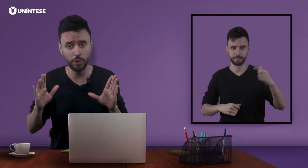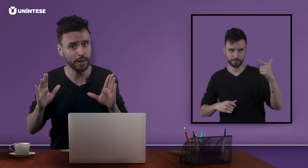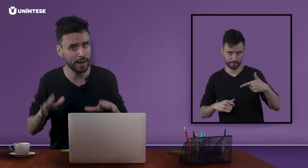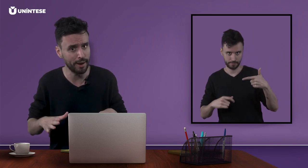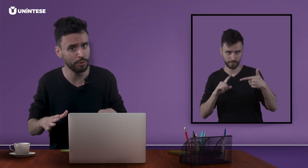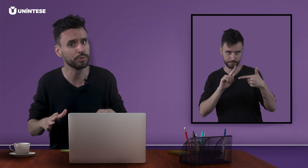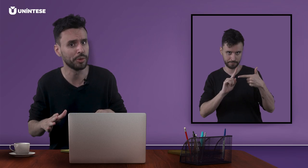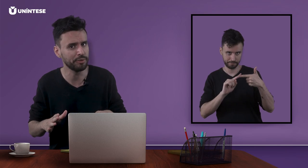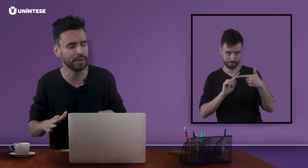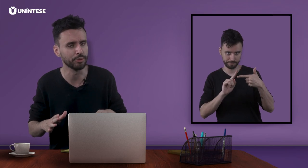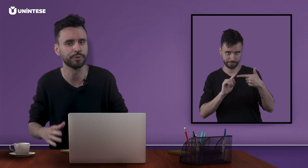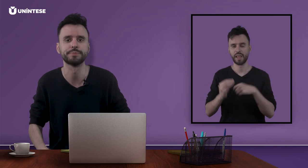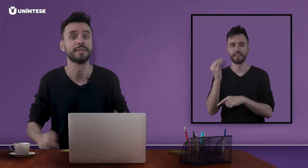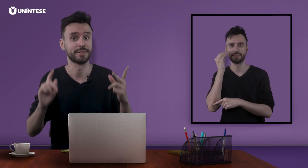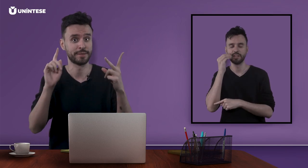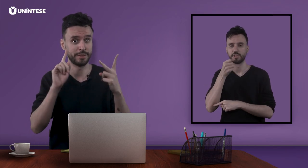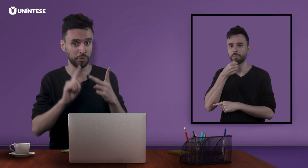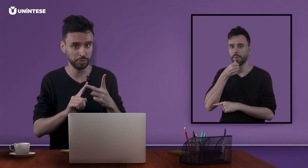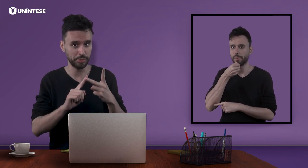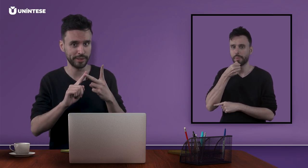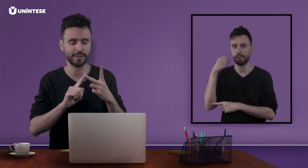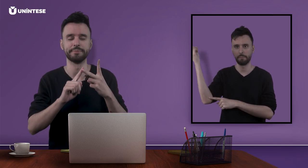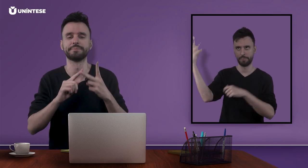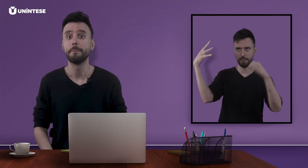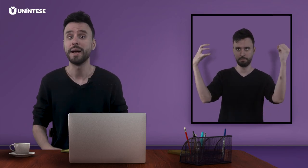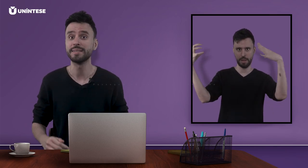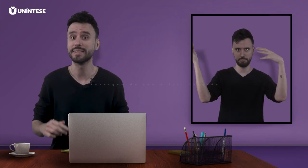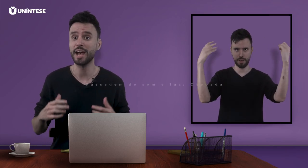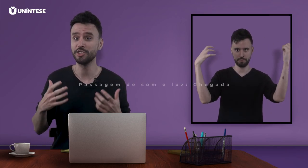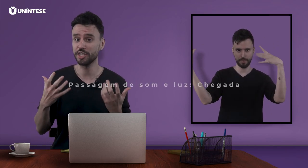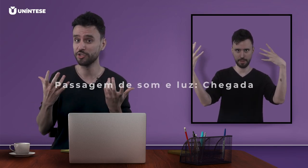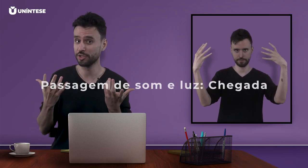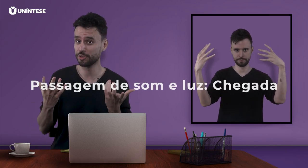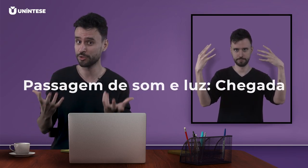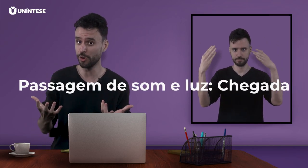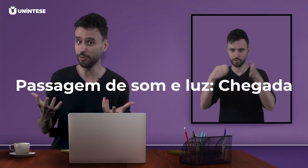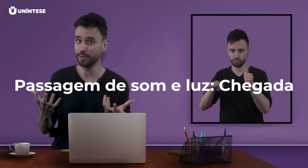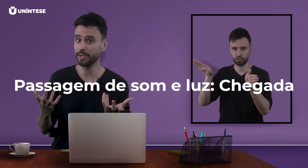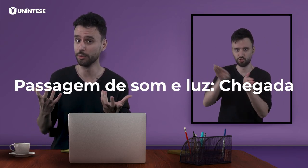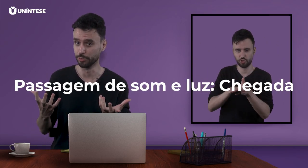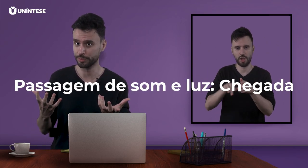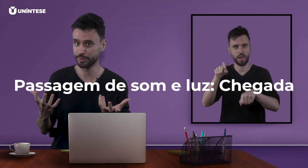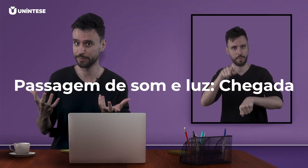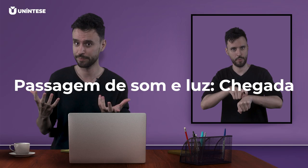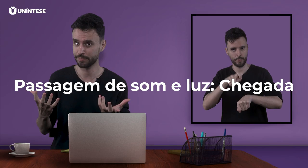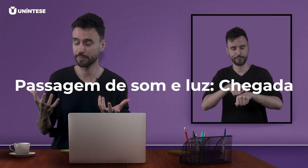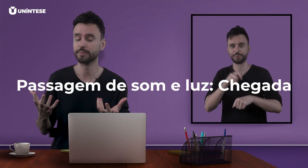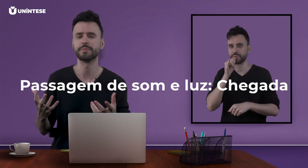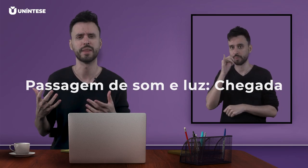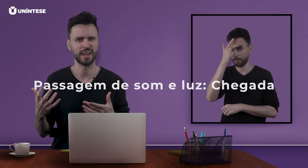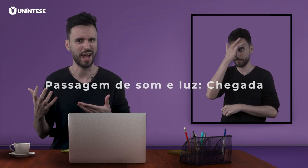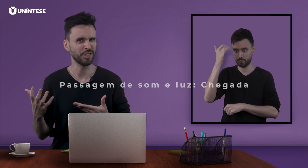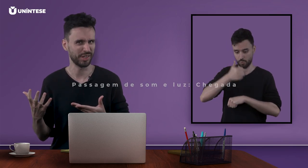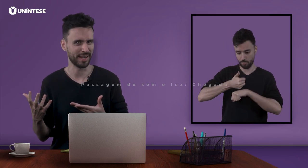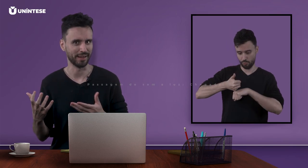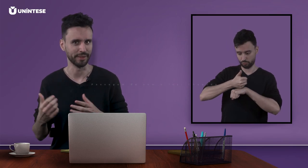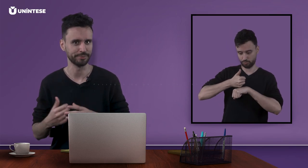local do evento. Segundo item, passagem de som e luz. A chegada.